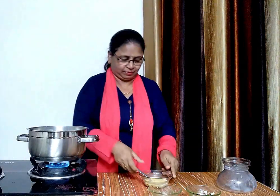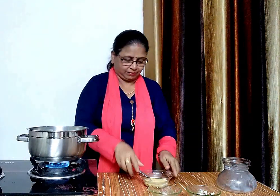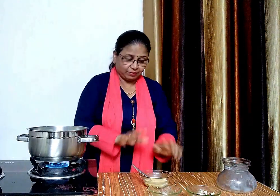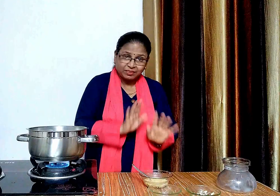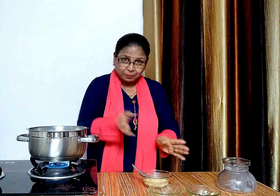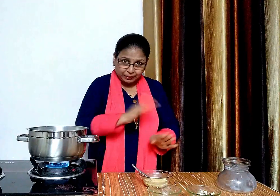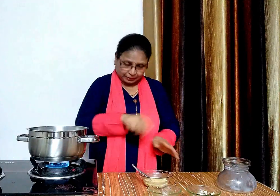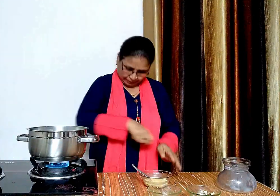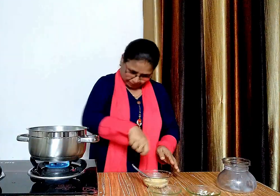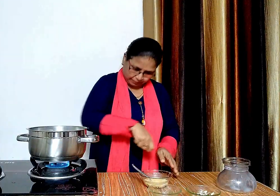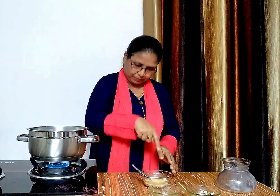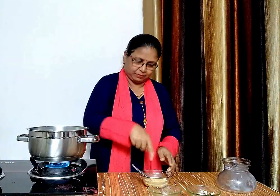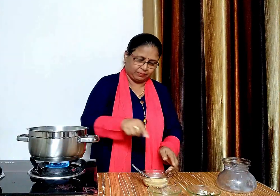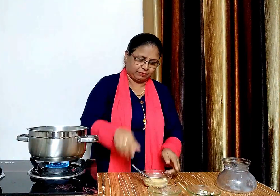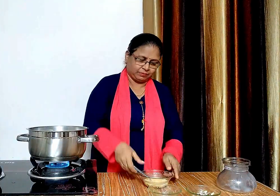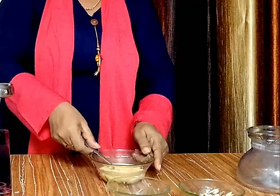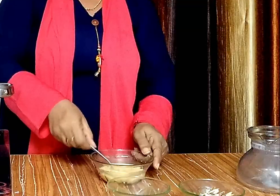इसे हम थोड़ा सा चलाकर फिर डालेंगे